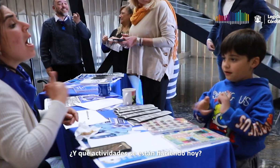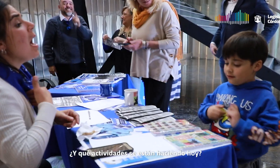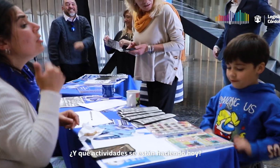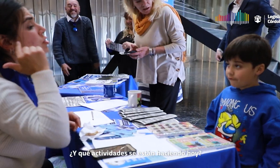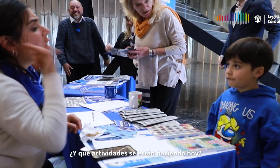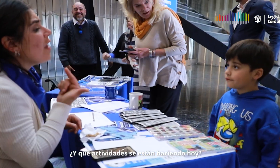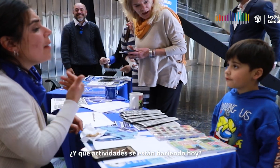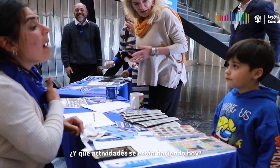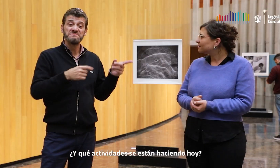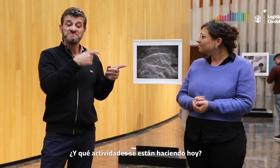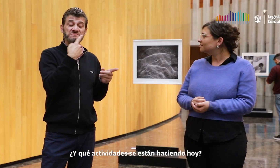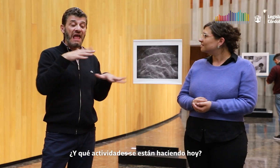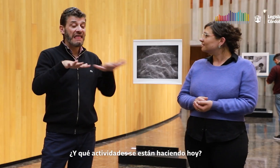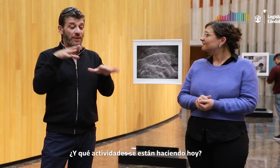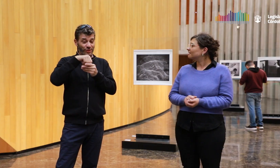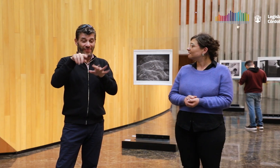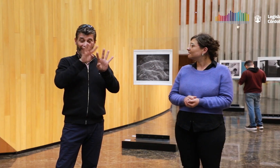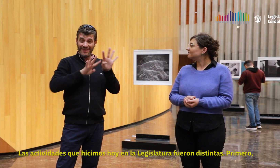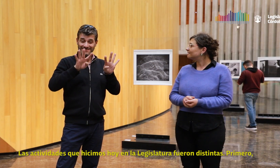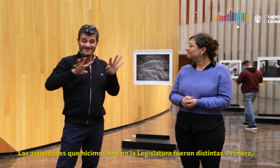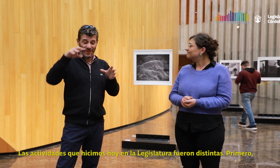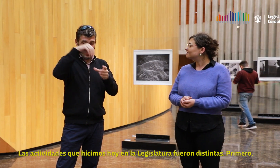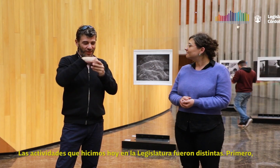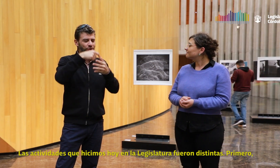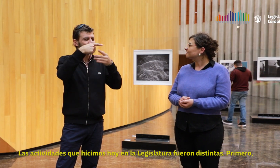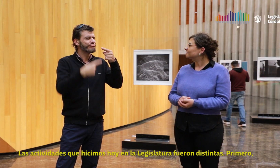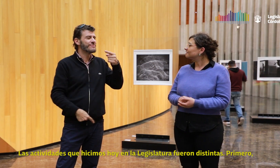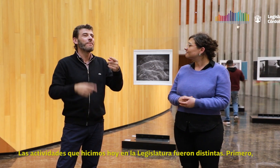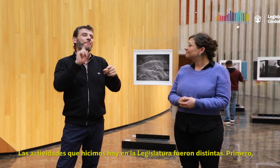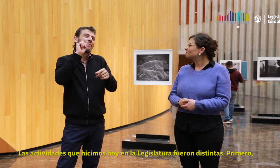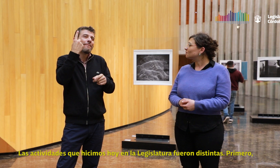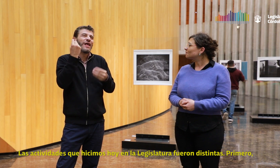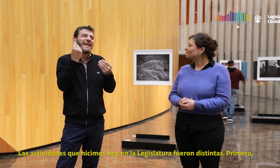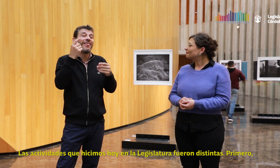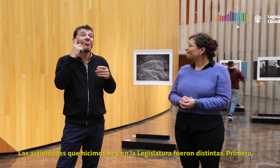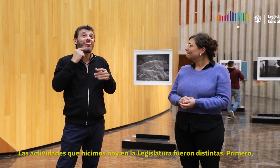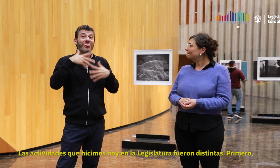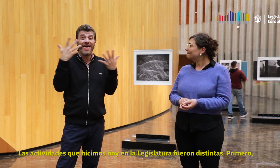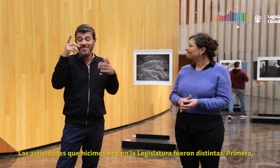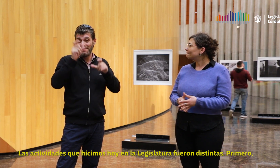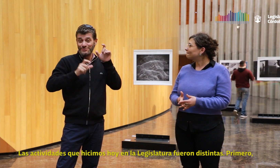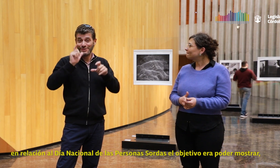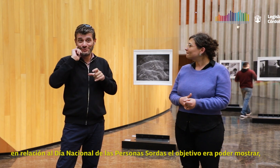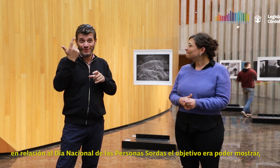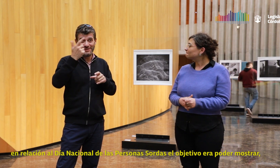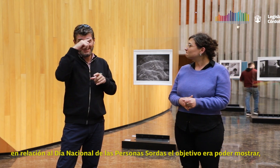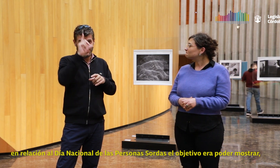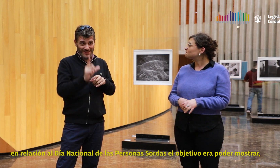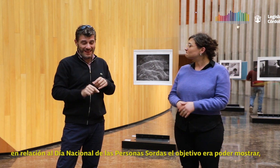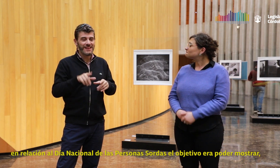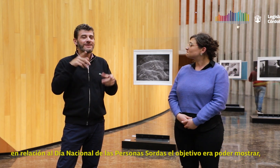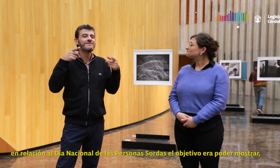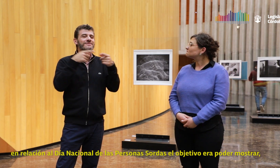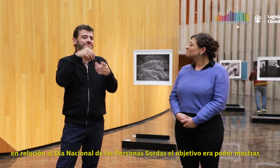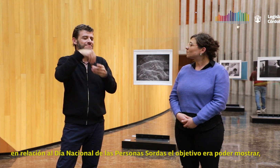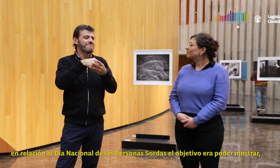¿Y qué actividades se están haciendo hoy en día? Las actividades que hicimos hoy en la legislatura fueron distintas. Primero, en relación al Día de las